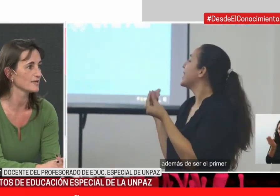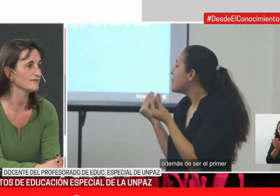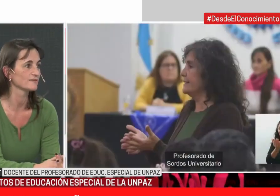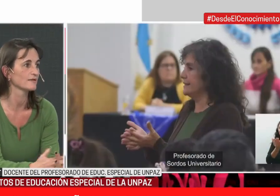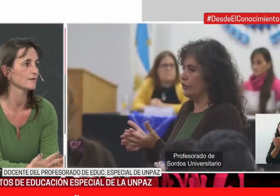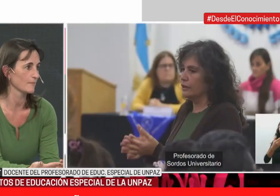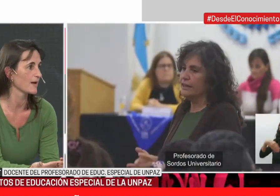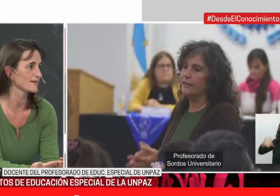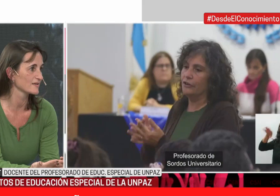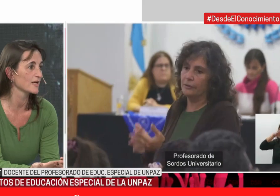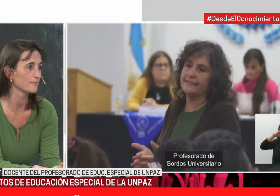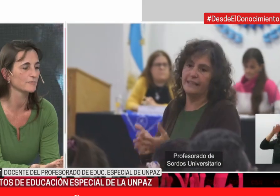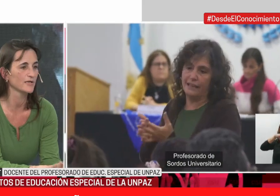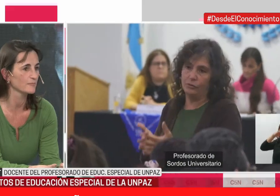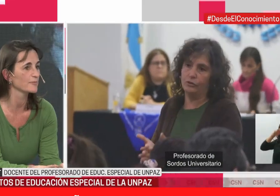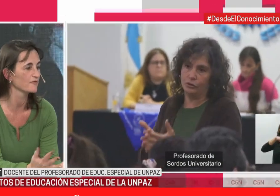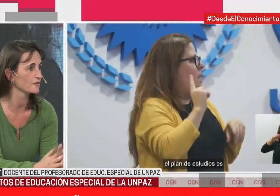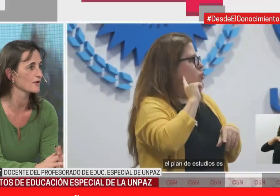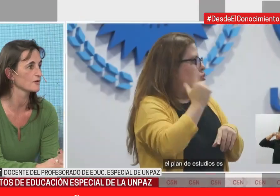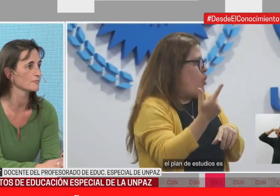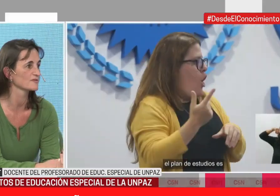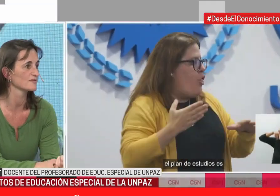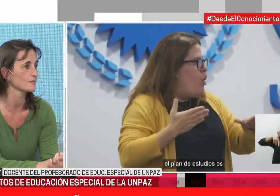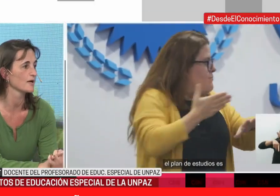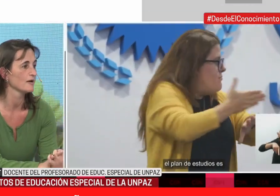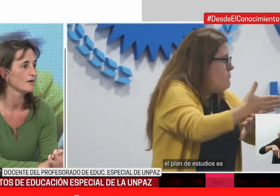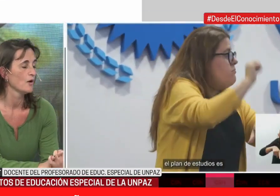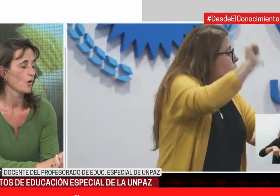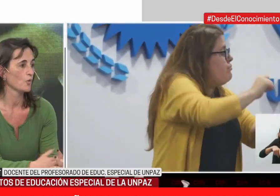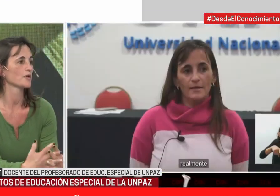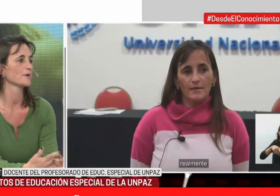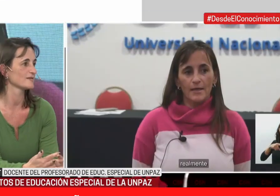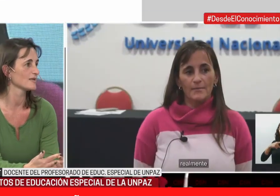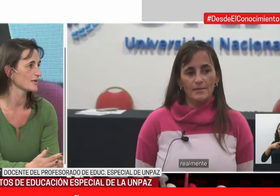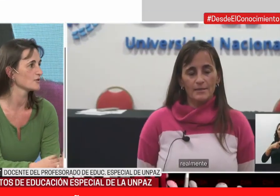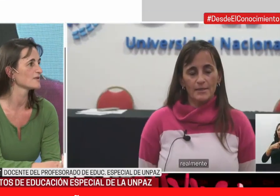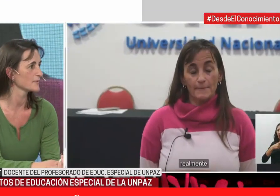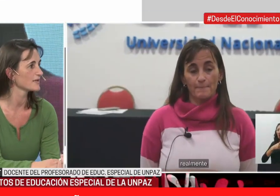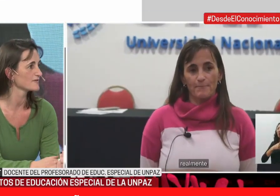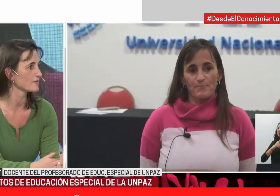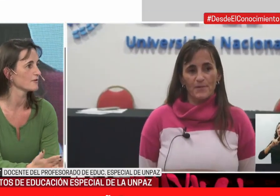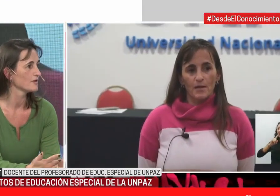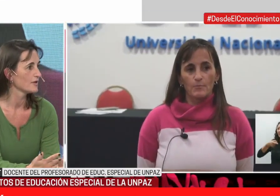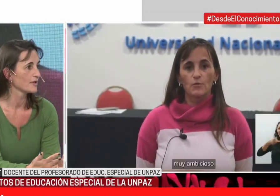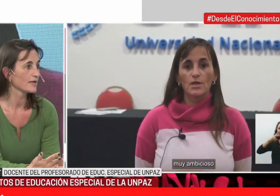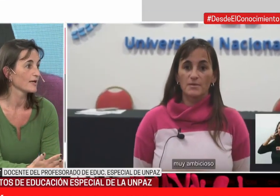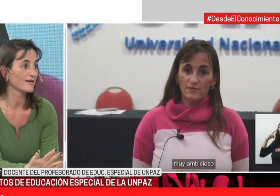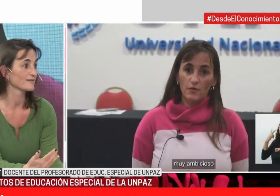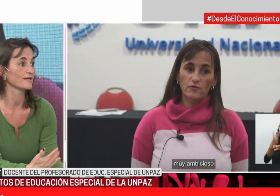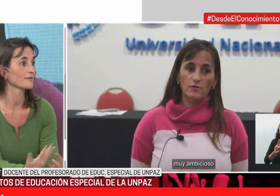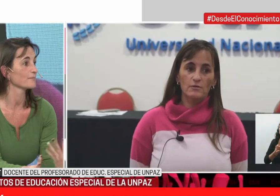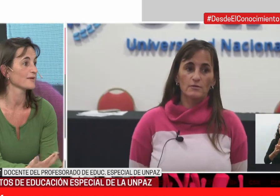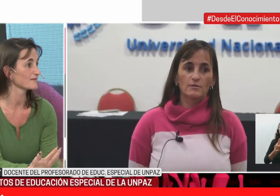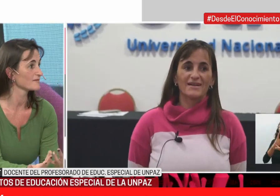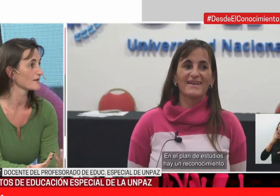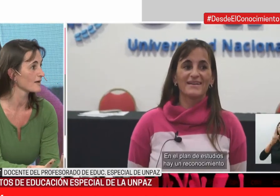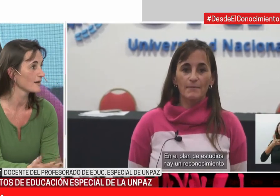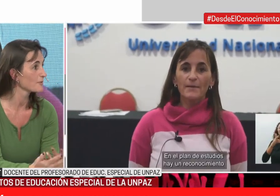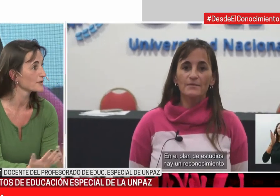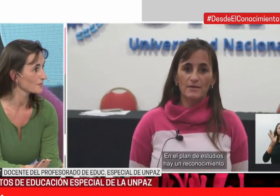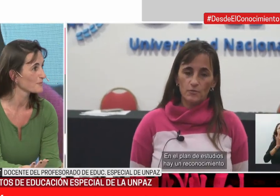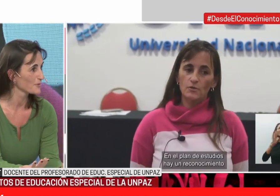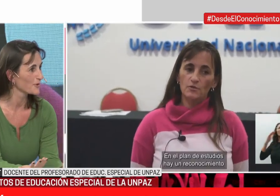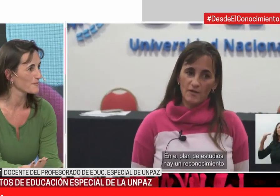aledañas. Al ser el primer profesorado, como dice Silvia, universitario, también eso hace que esté